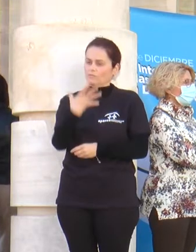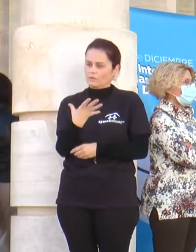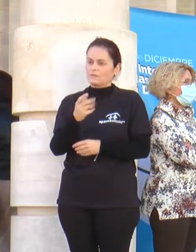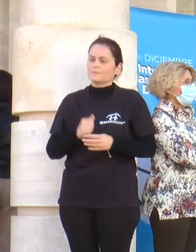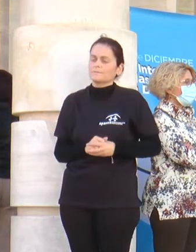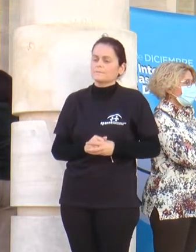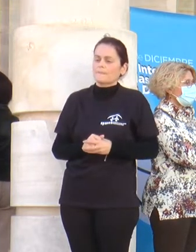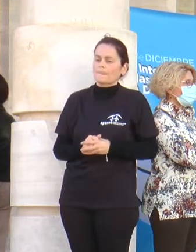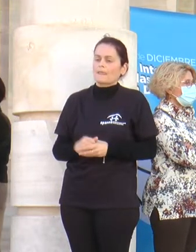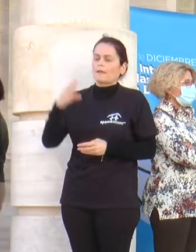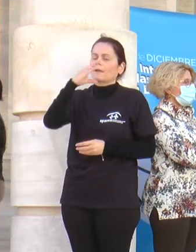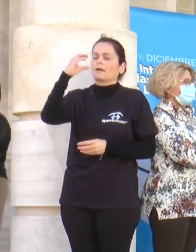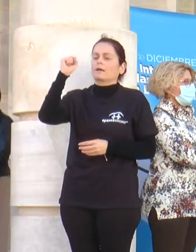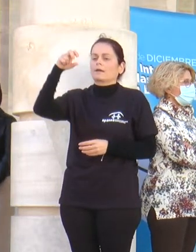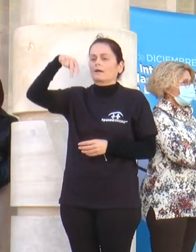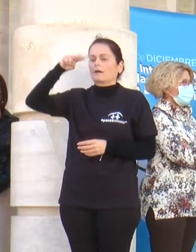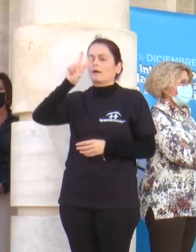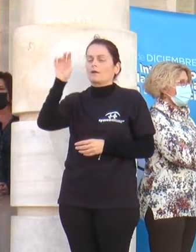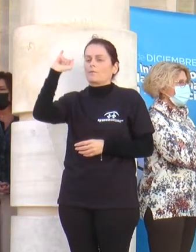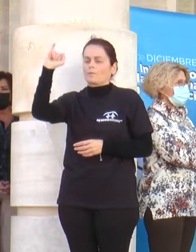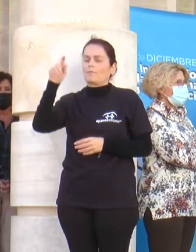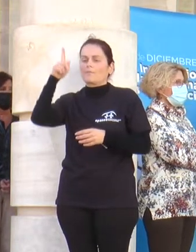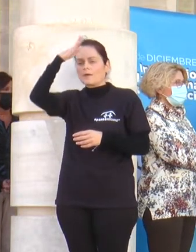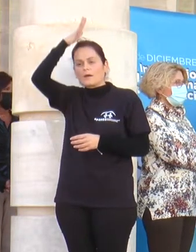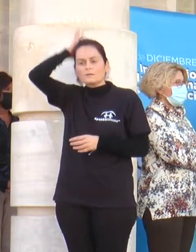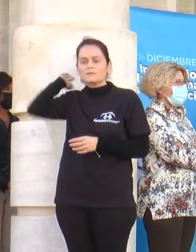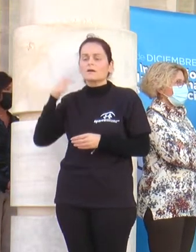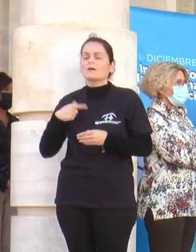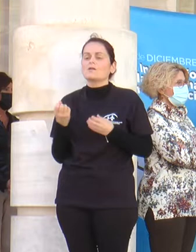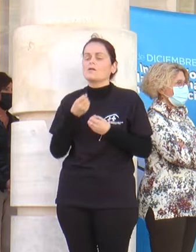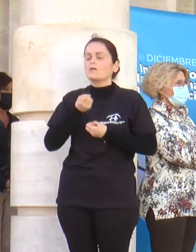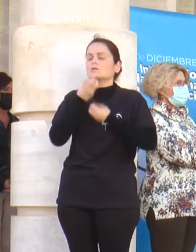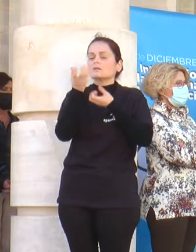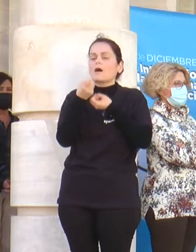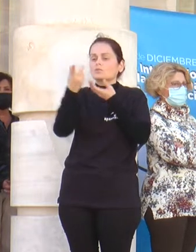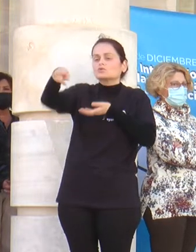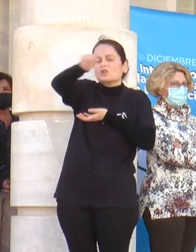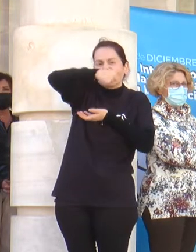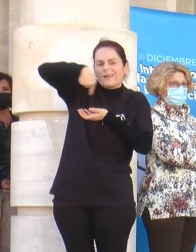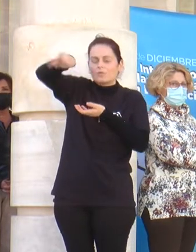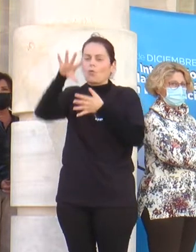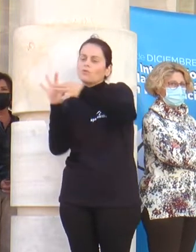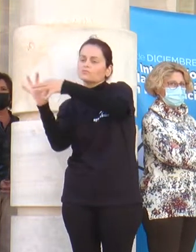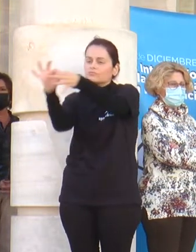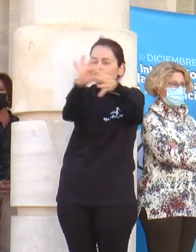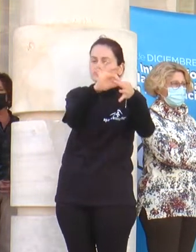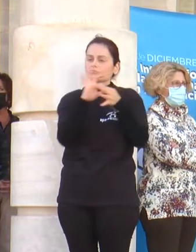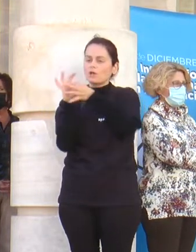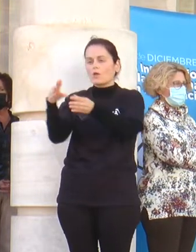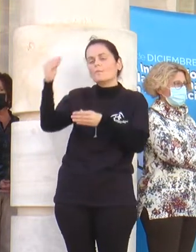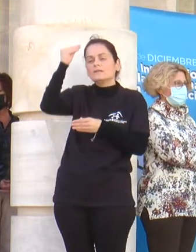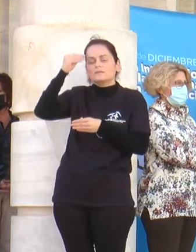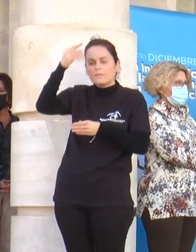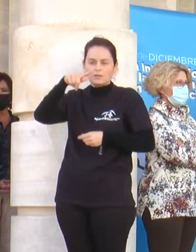Aportación de CAMBI. Desde CAMBI Cartagena os transmitimos que todos estamos unidos en pensamiento,